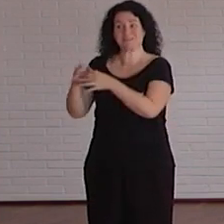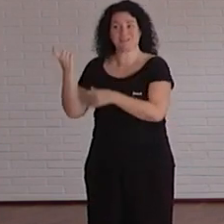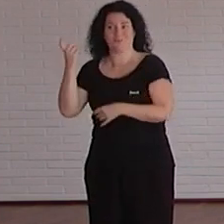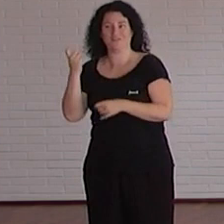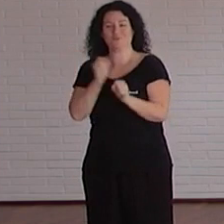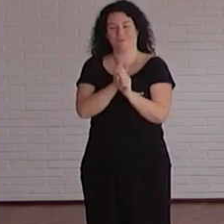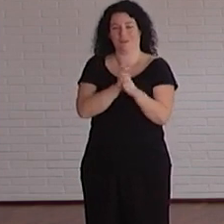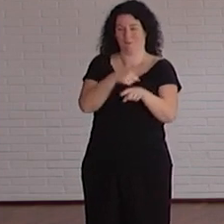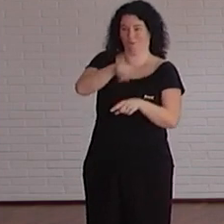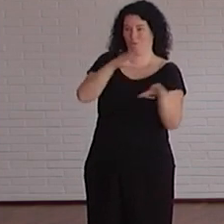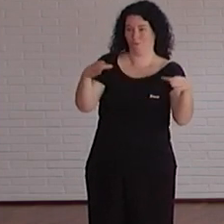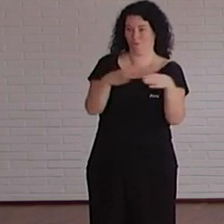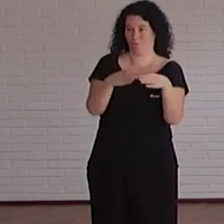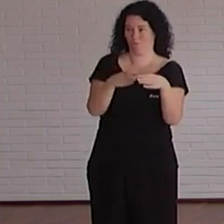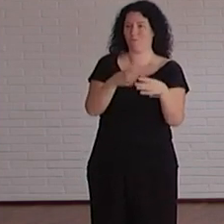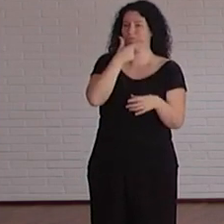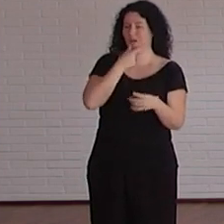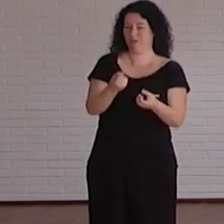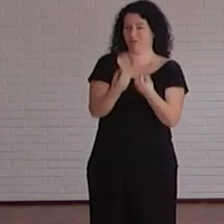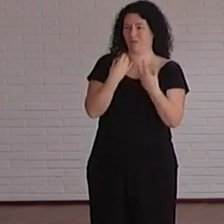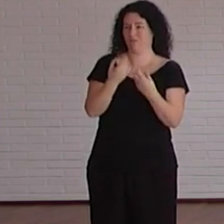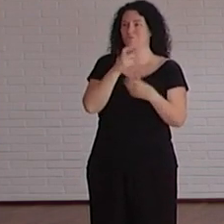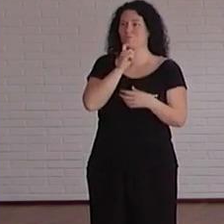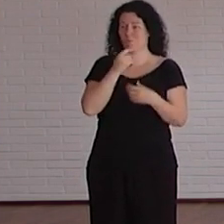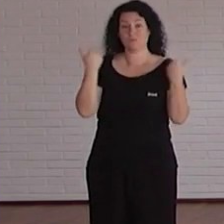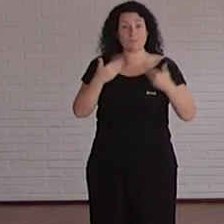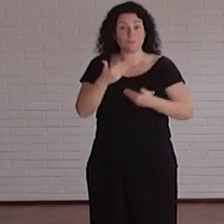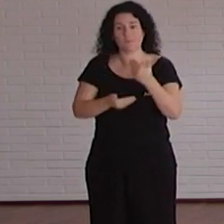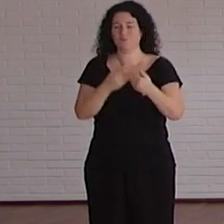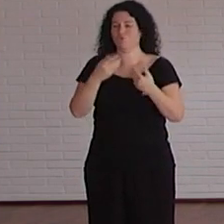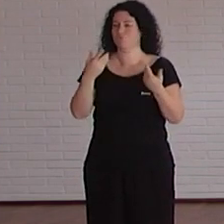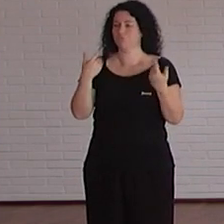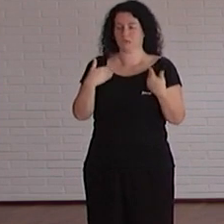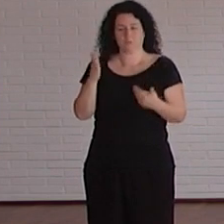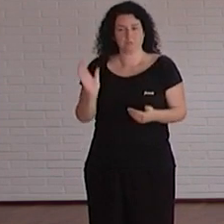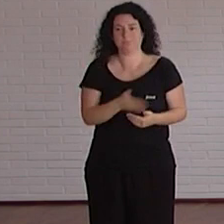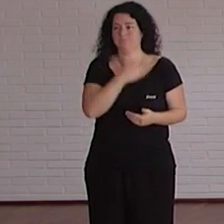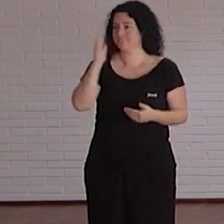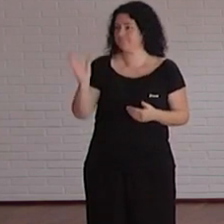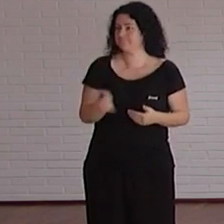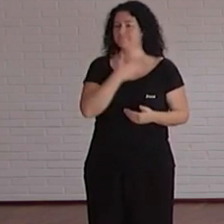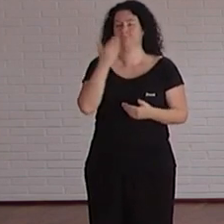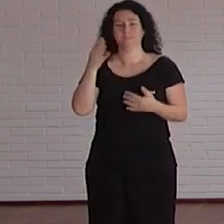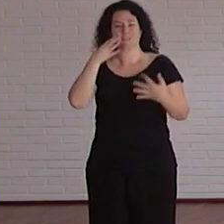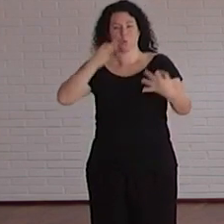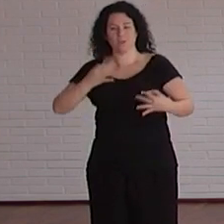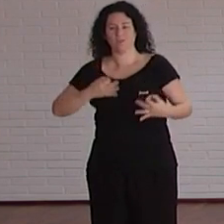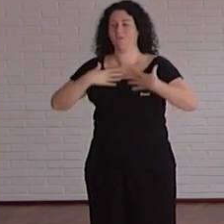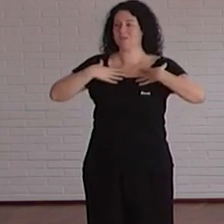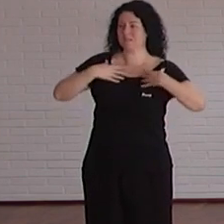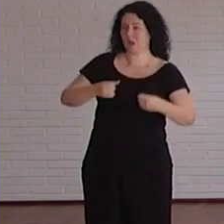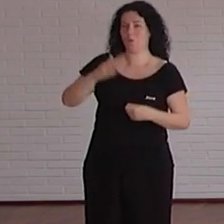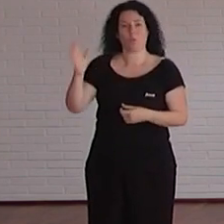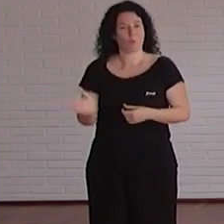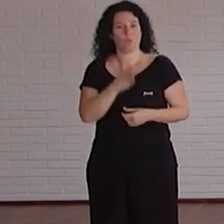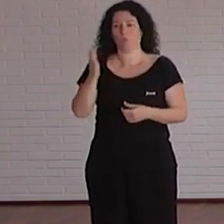y en este procedimiento ya ha pasado por todos los filtros ya ha pasado por el comité de seguridad y salud y ya va al siguiente consejo de